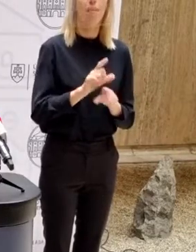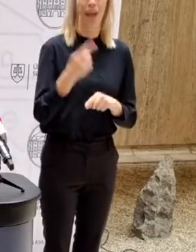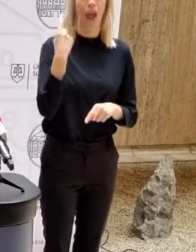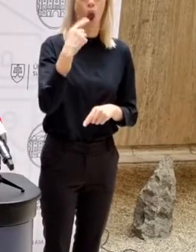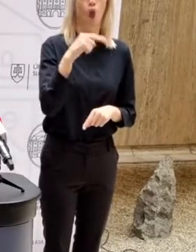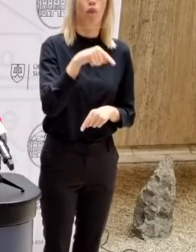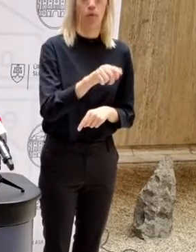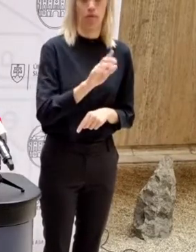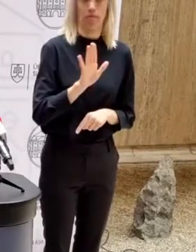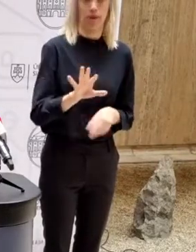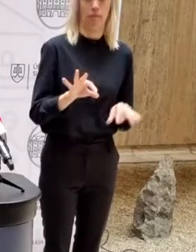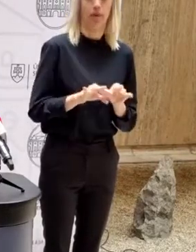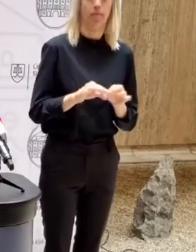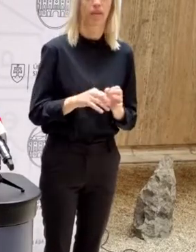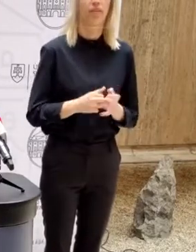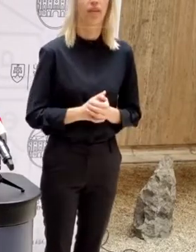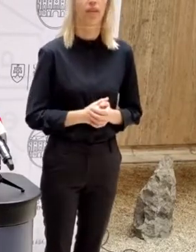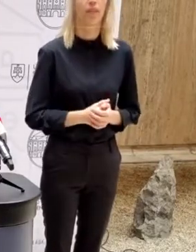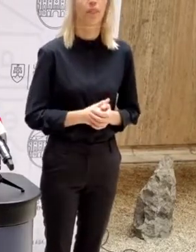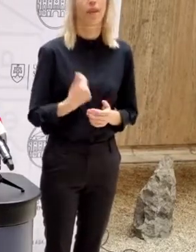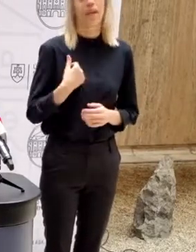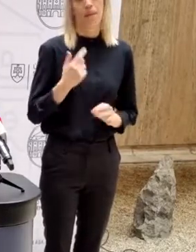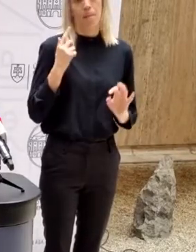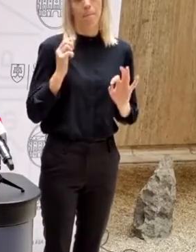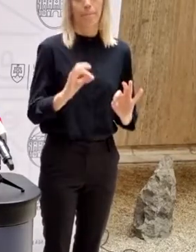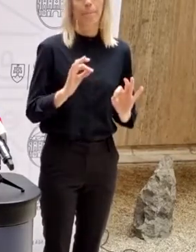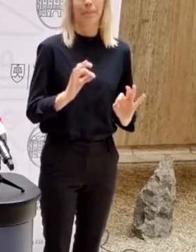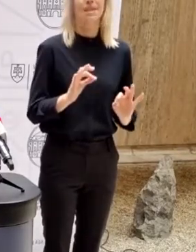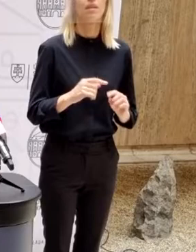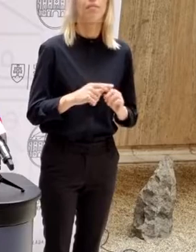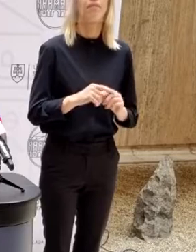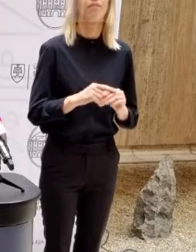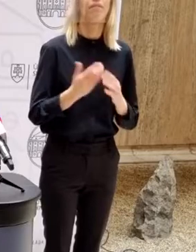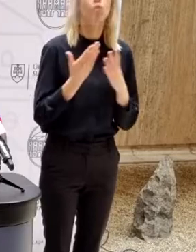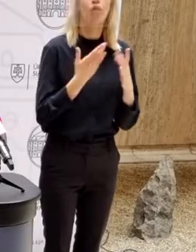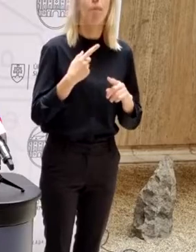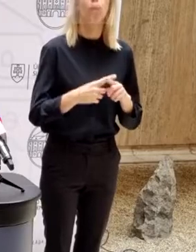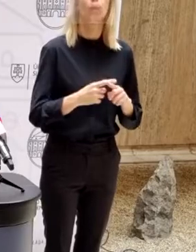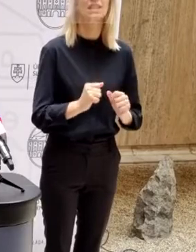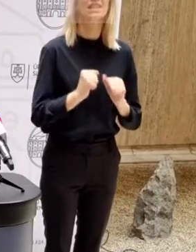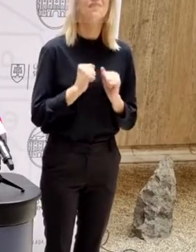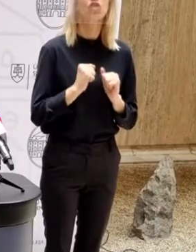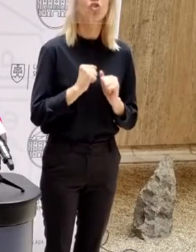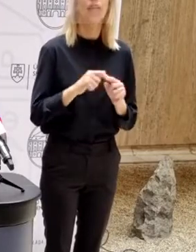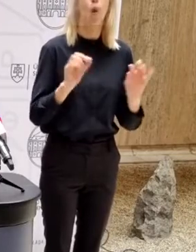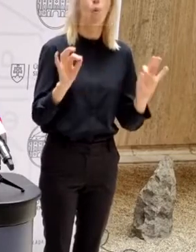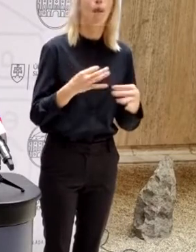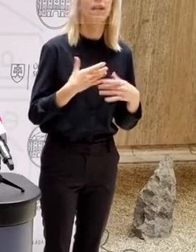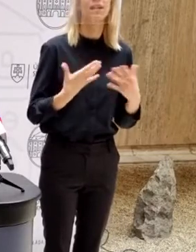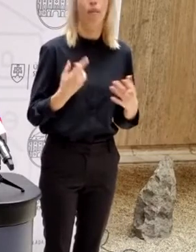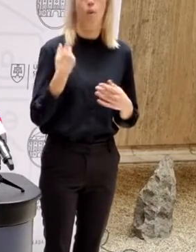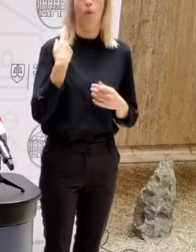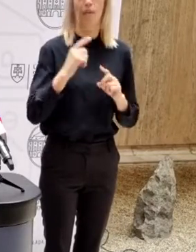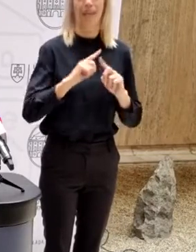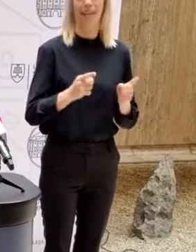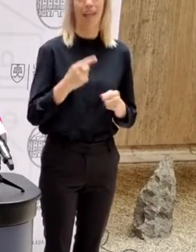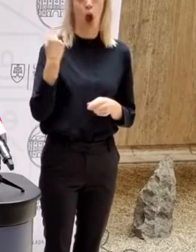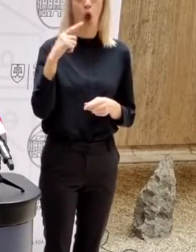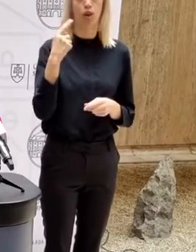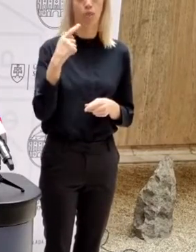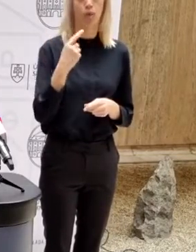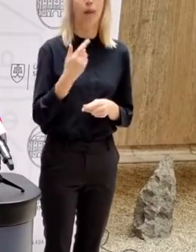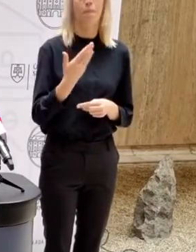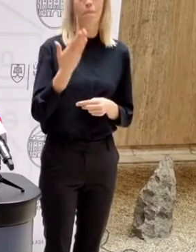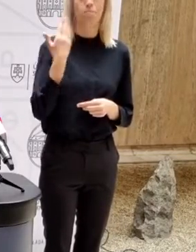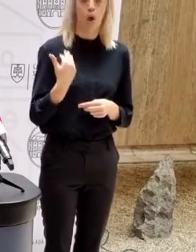odbory? Ja predpokladám, že to vyučovanie a cvičenie pri všetkých týchto umeleckých a iných odborov prebiehalo. Aj